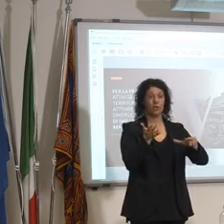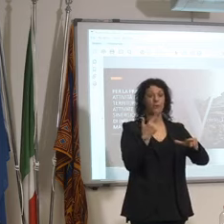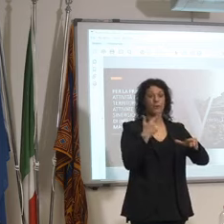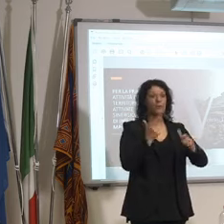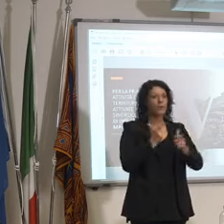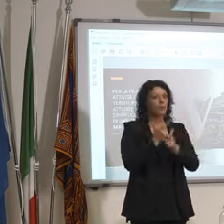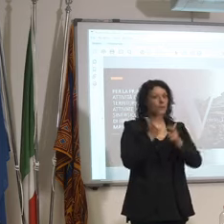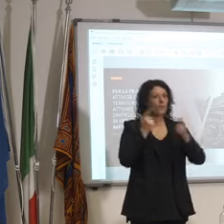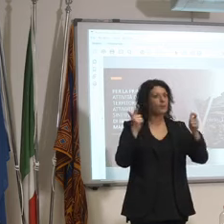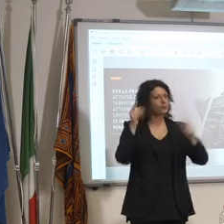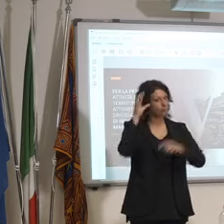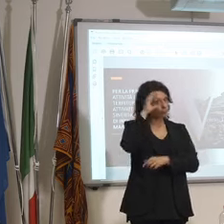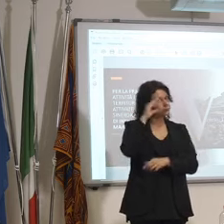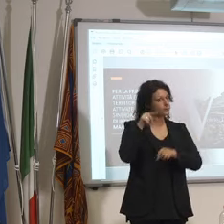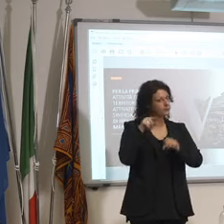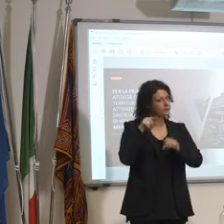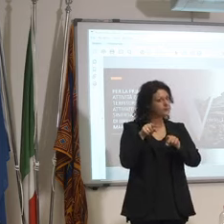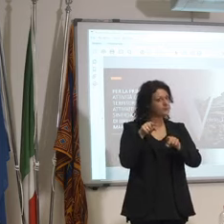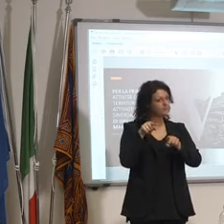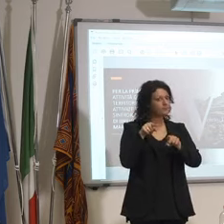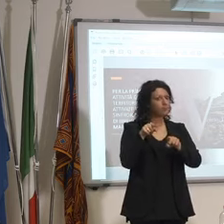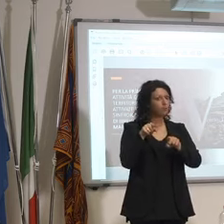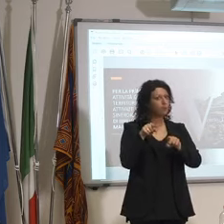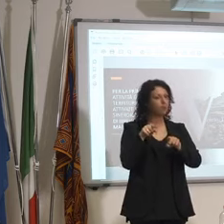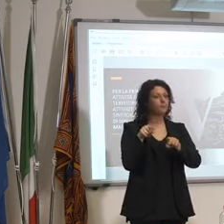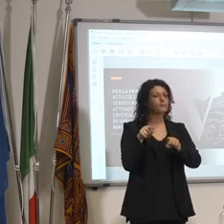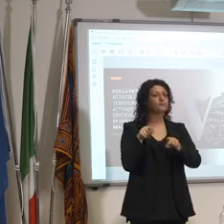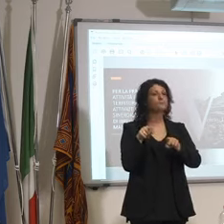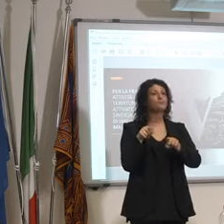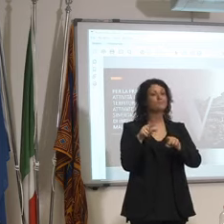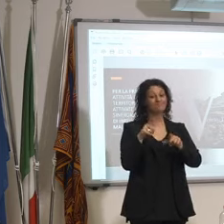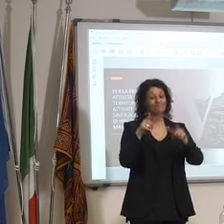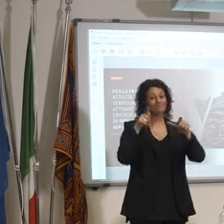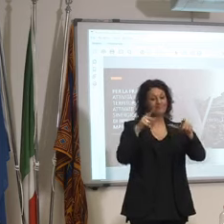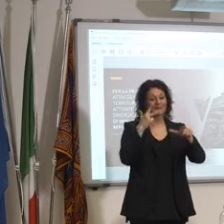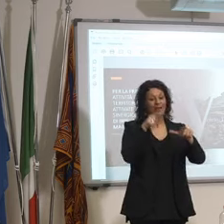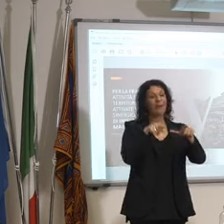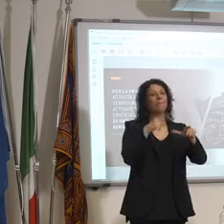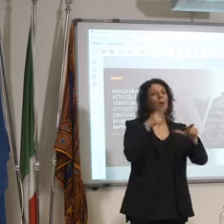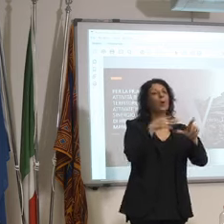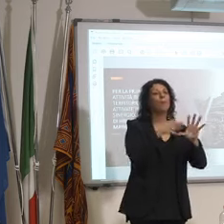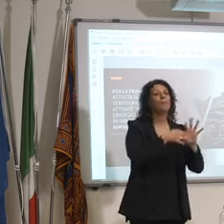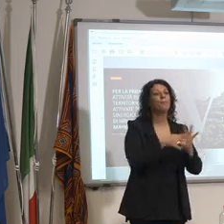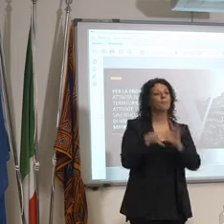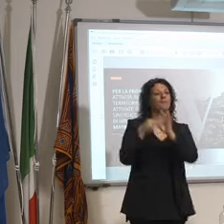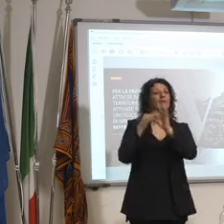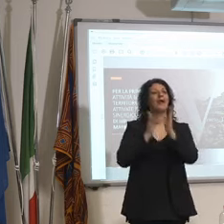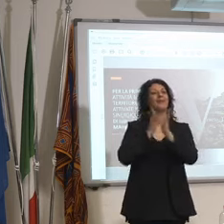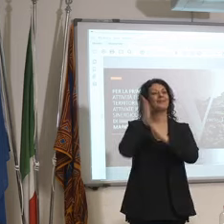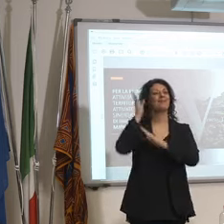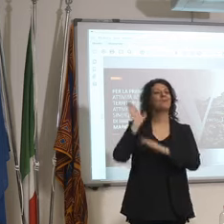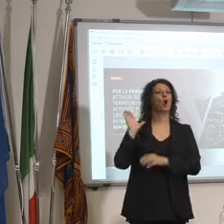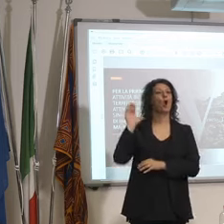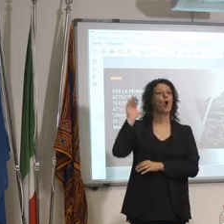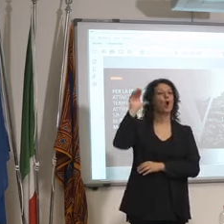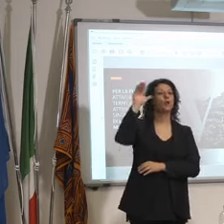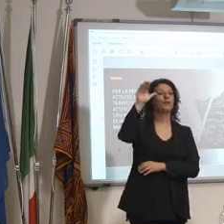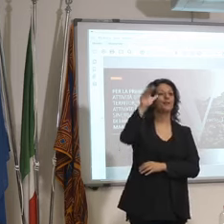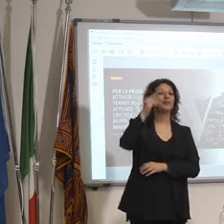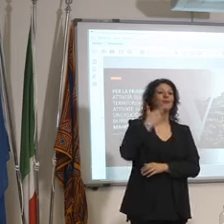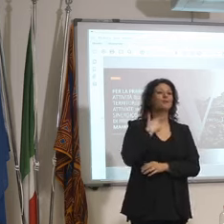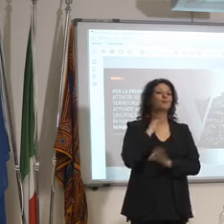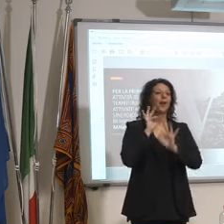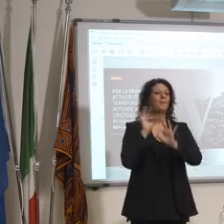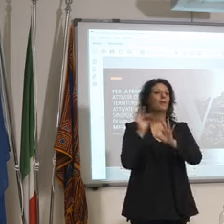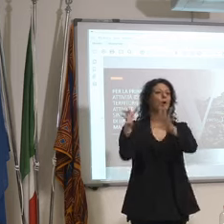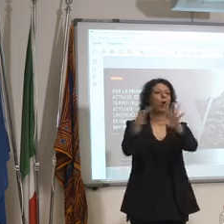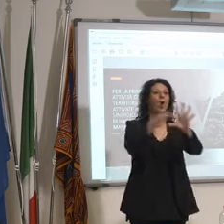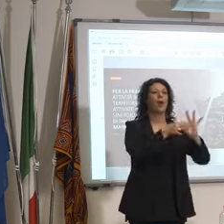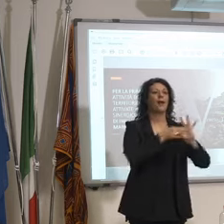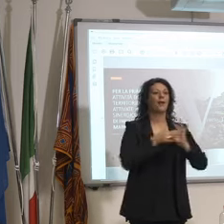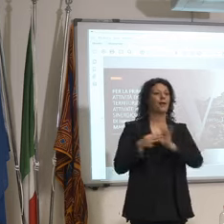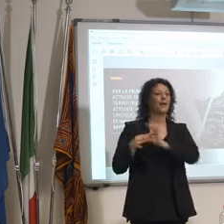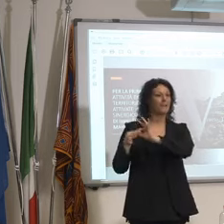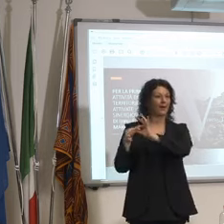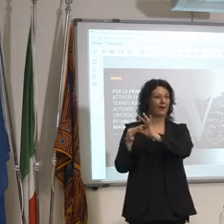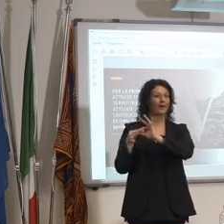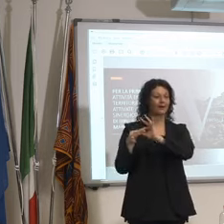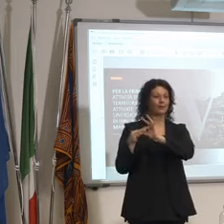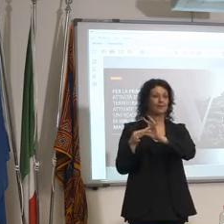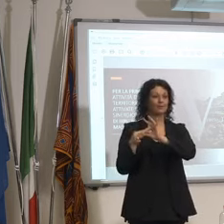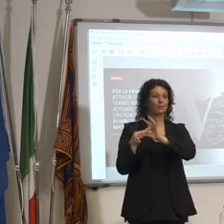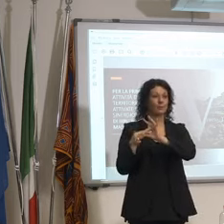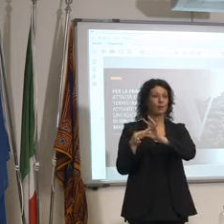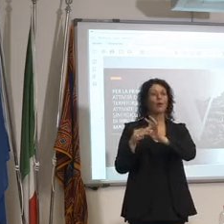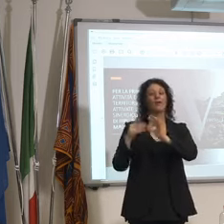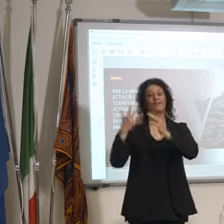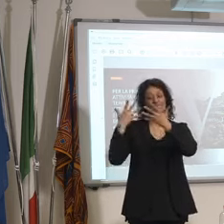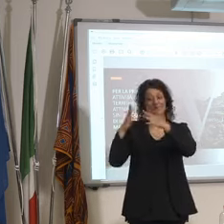stratosferica e poi da lì si collegavano le colline quindi collegamento verticale tra colline del Prosecco città di Treviso e